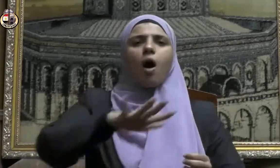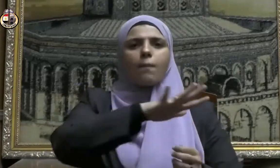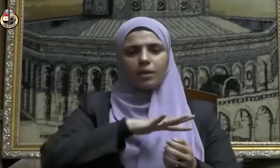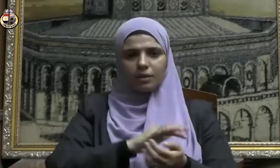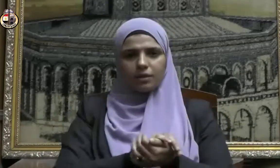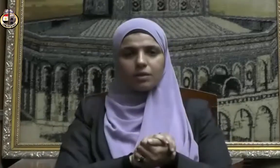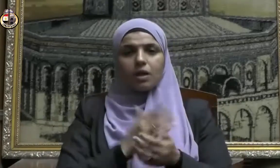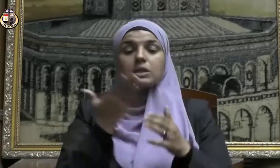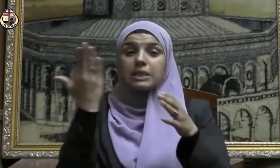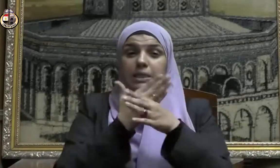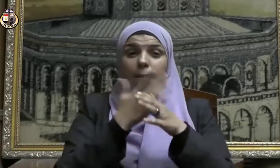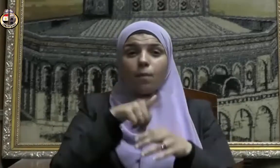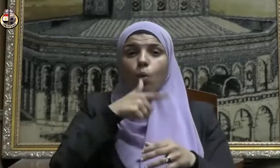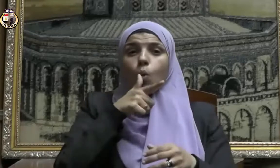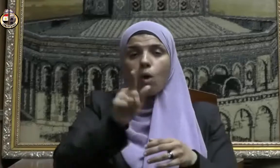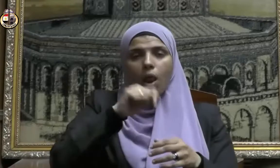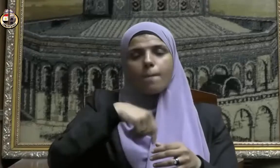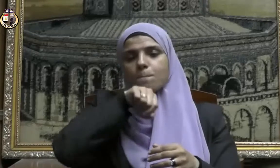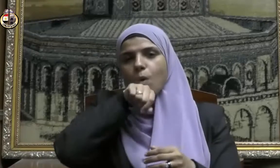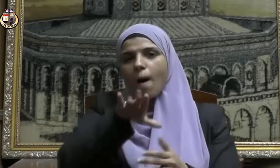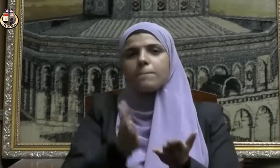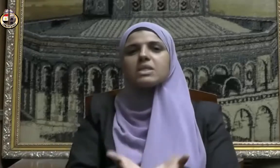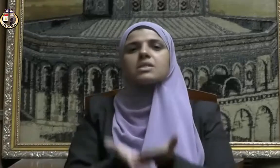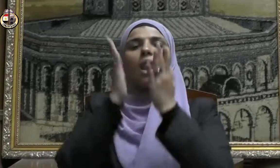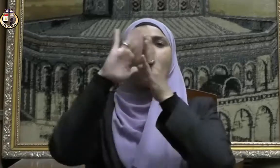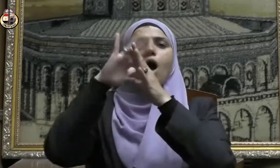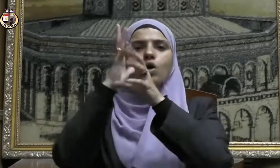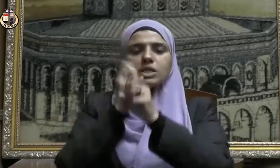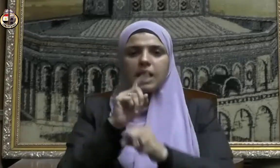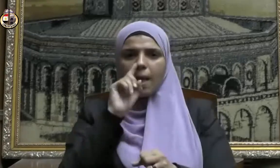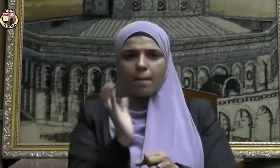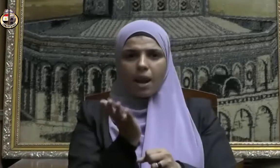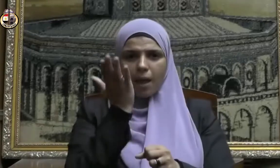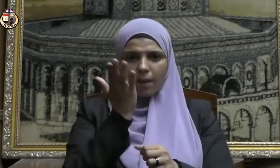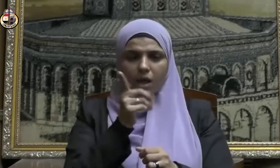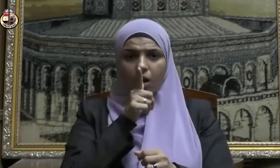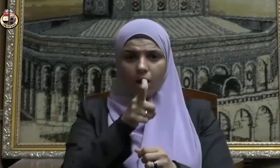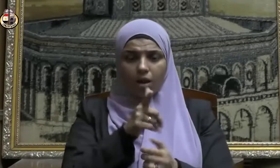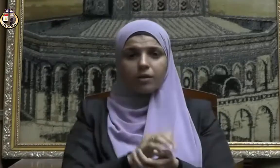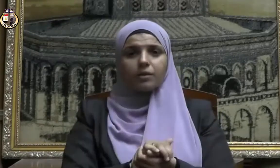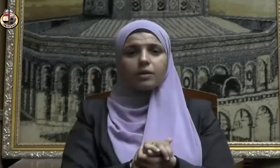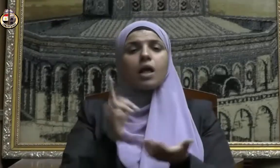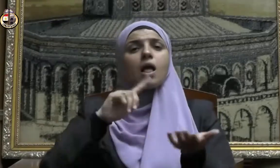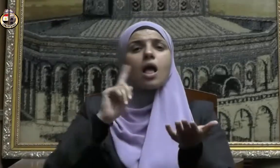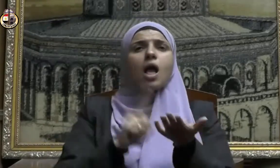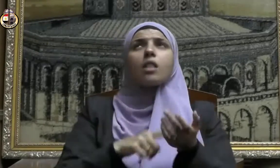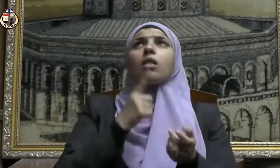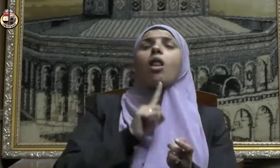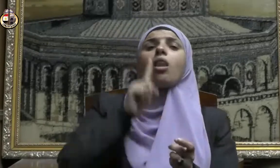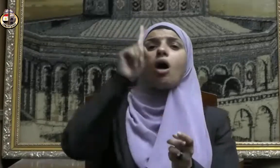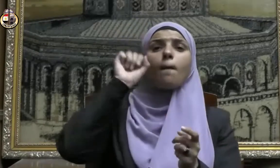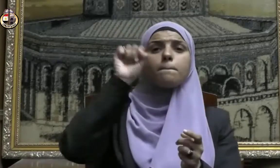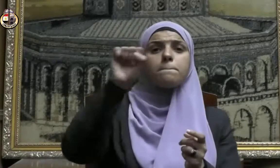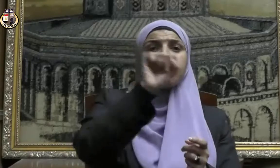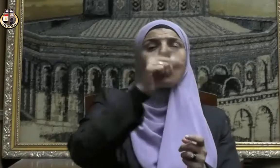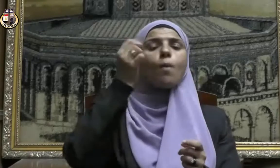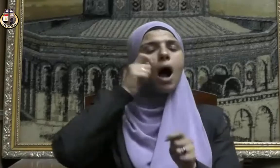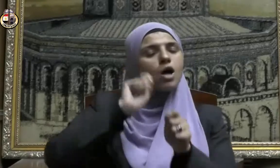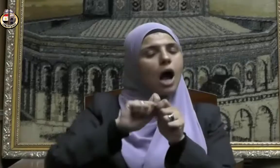حيث يقول نبينا صلى الله عليه وسلم إن لربكم عز وجل